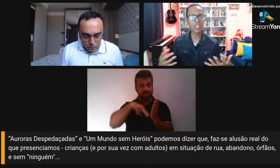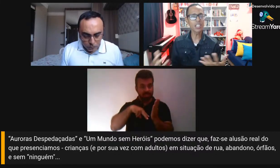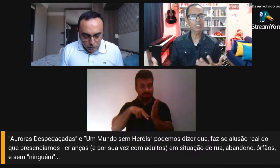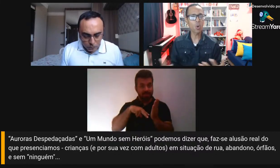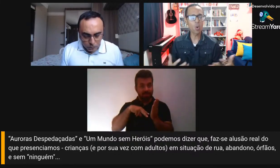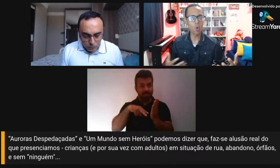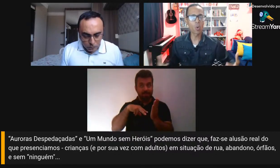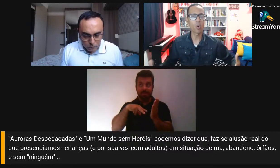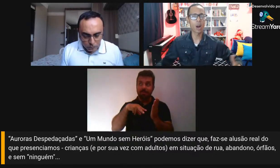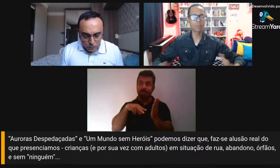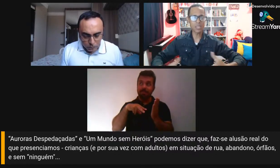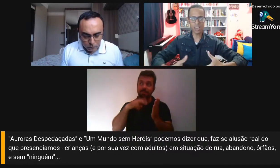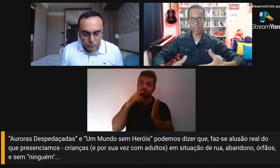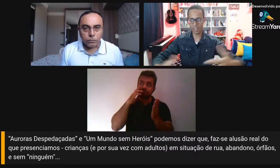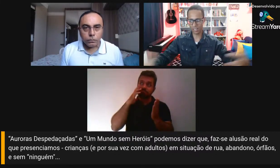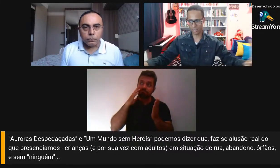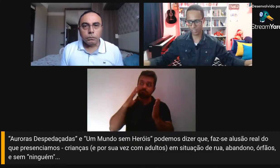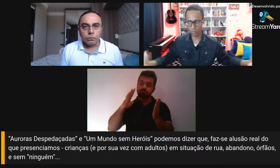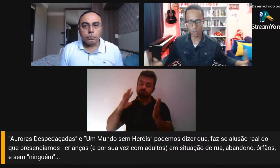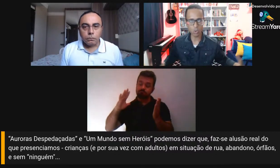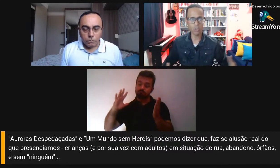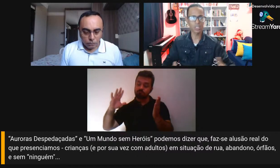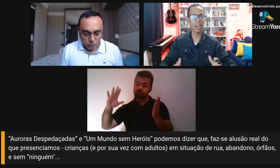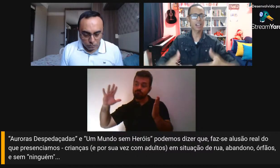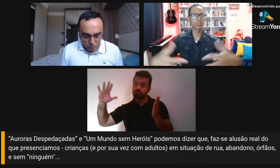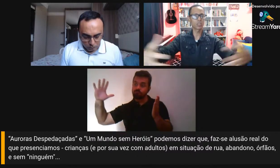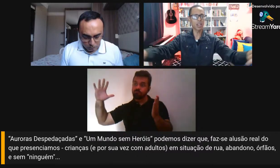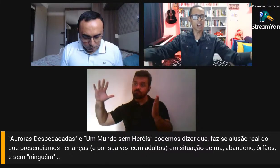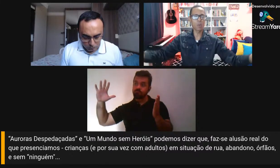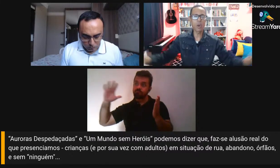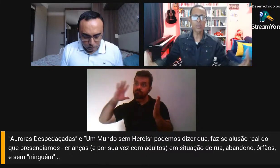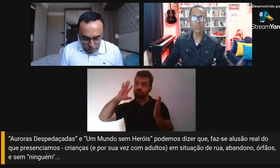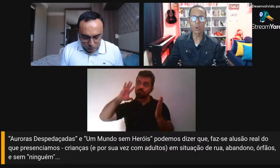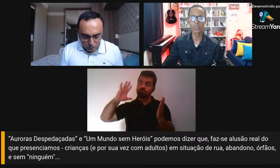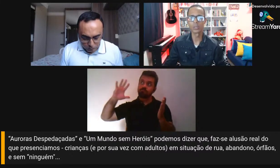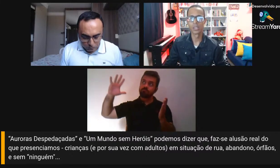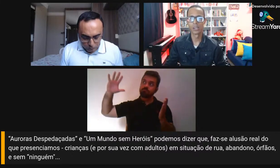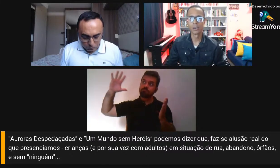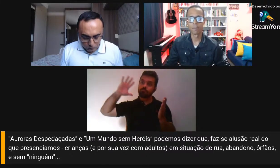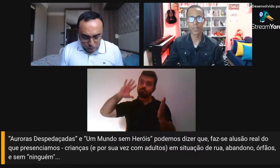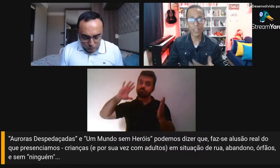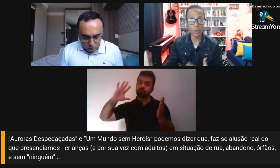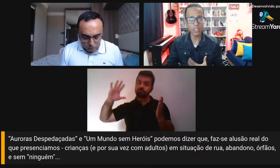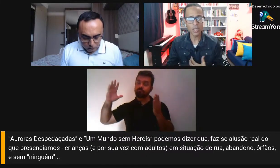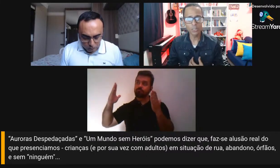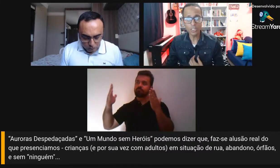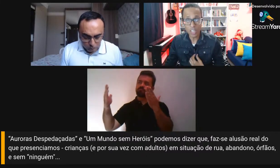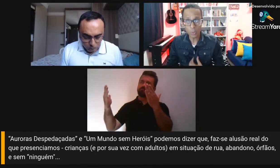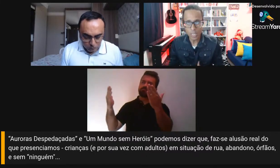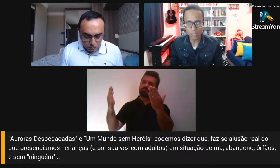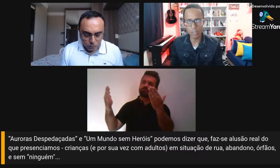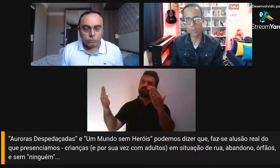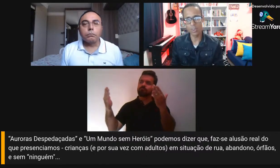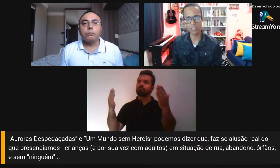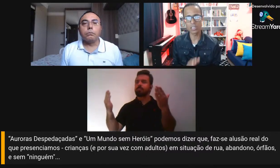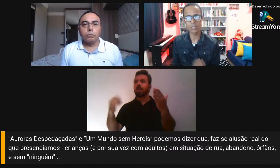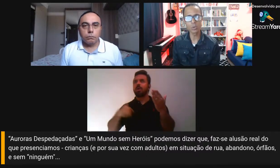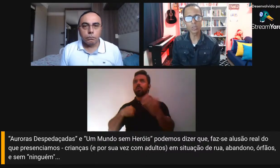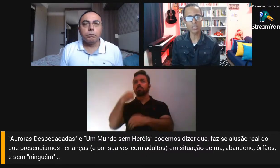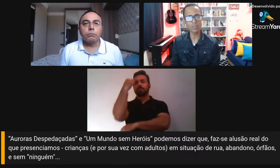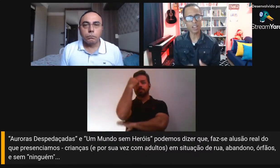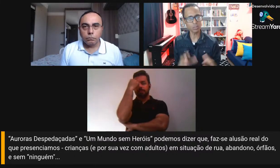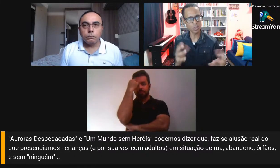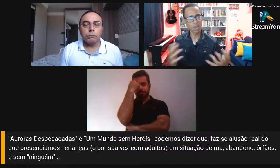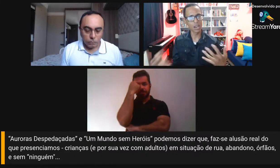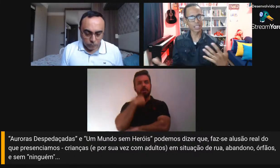analogias com os meus contatos ao meu entorno. eu original dizendo isso, eu faço